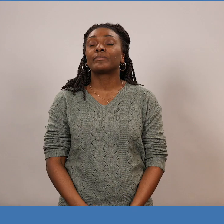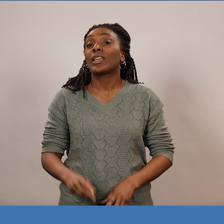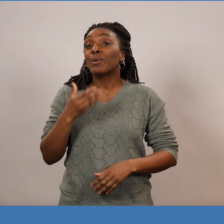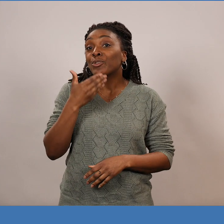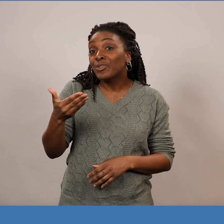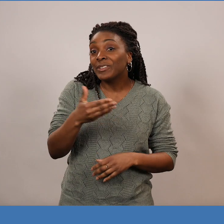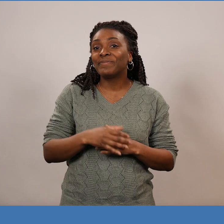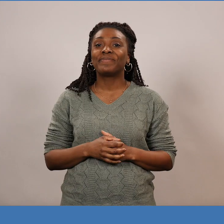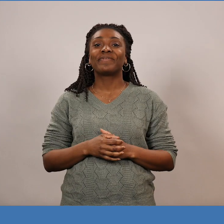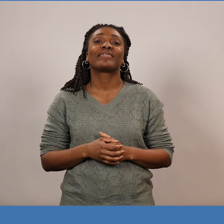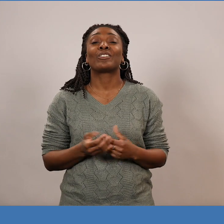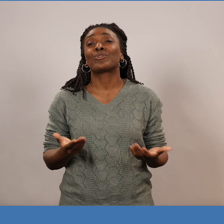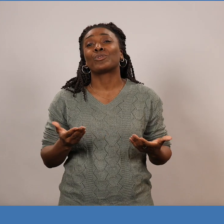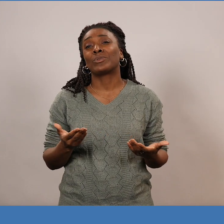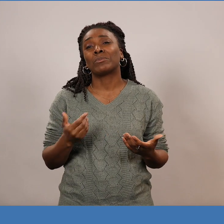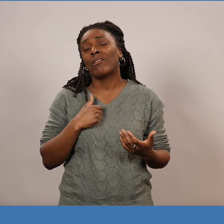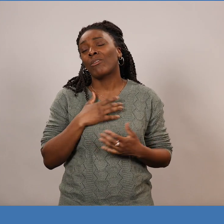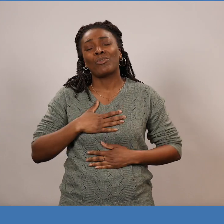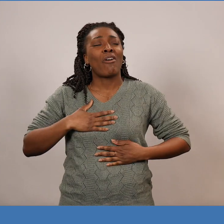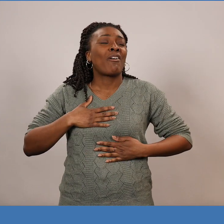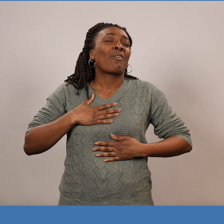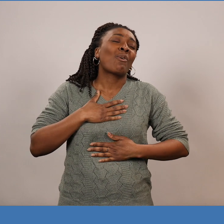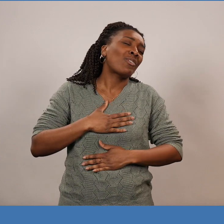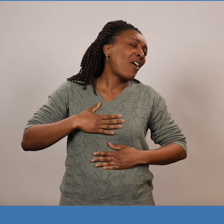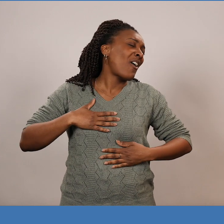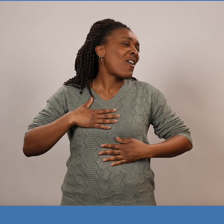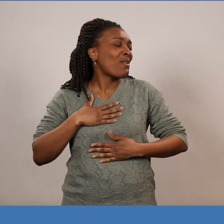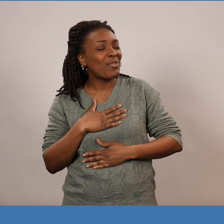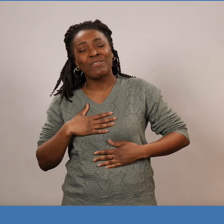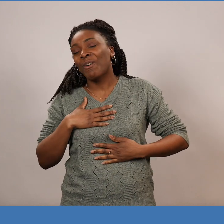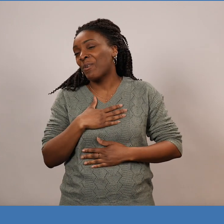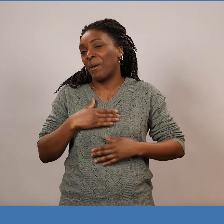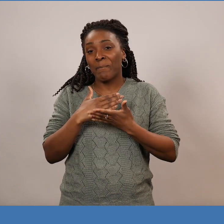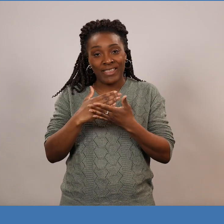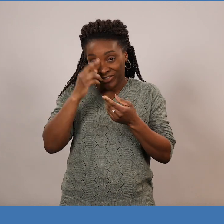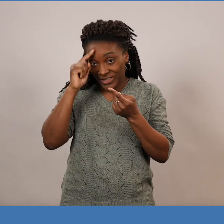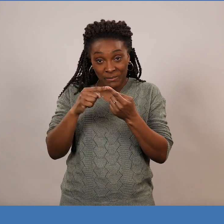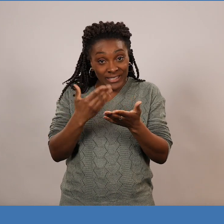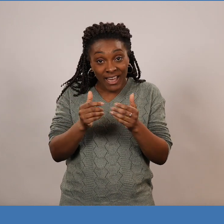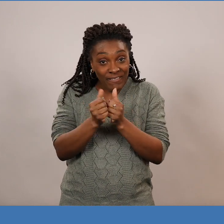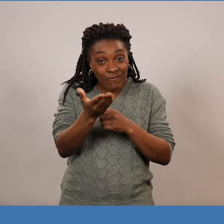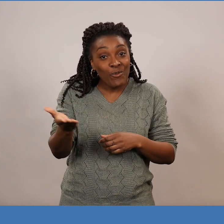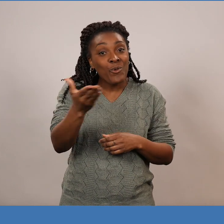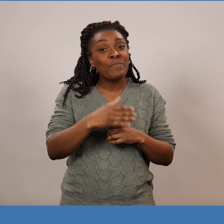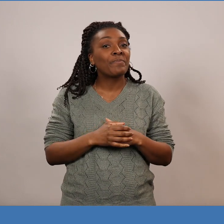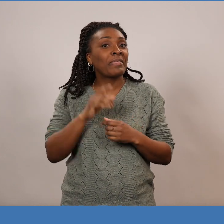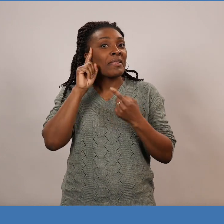Bonjour, aujourd'hui j'ai vraiment la joie, la grande joie de présenter ce thème.